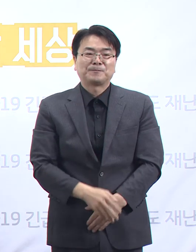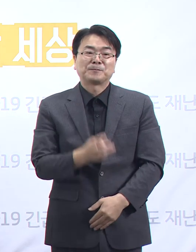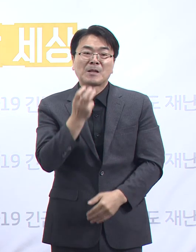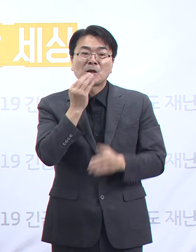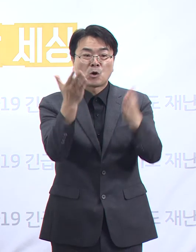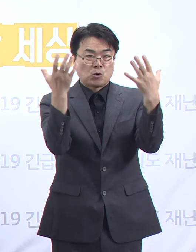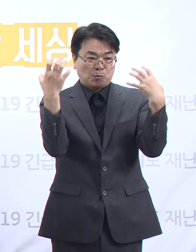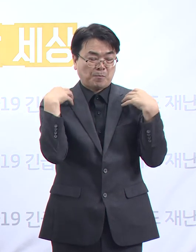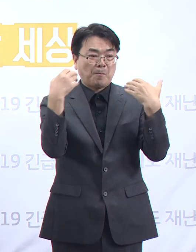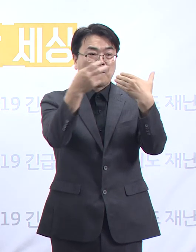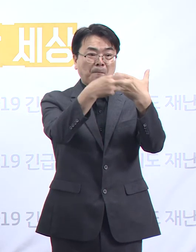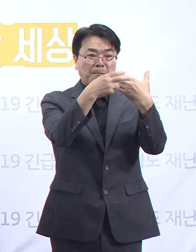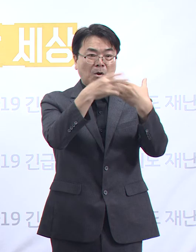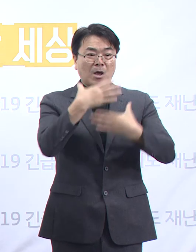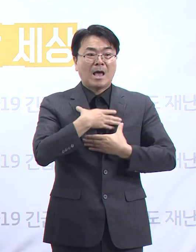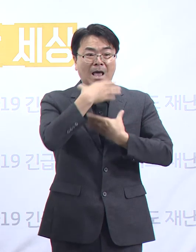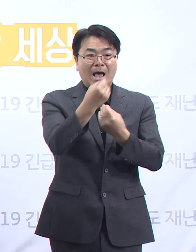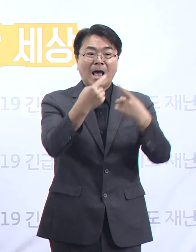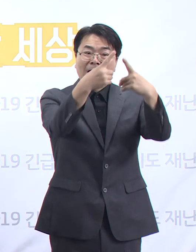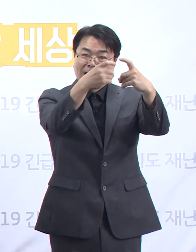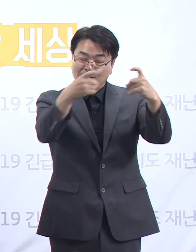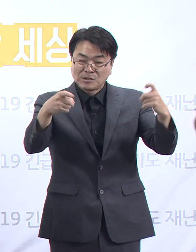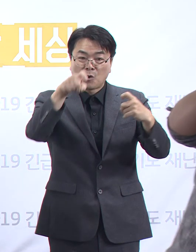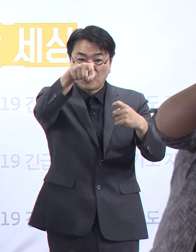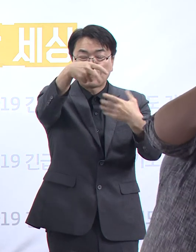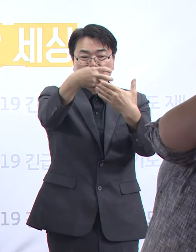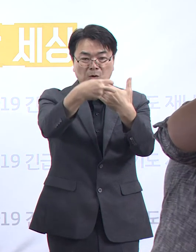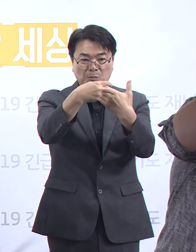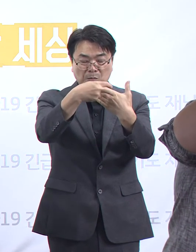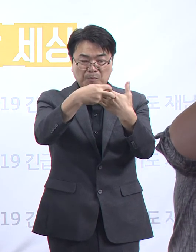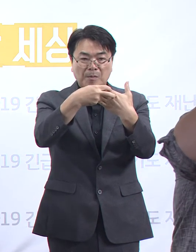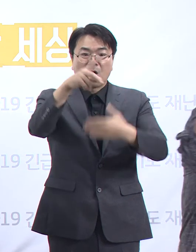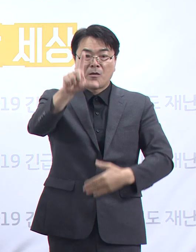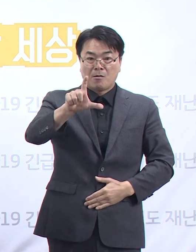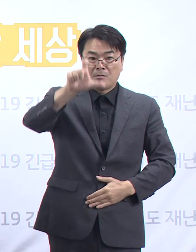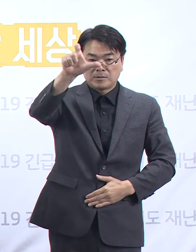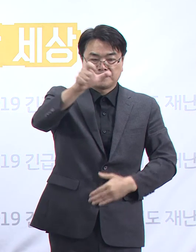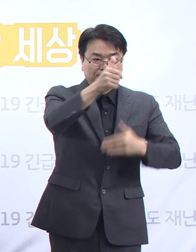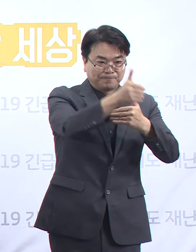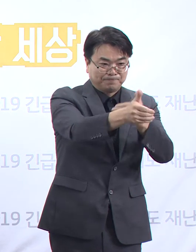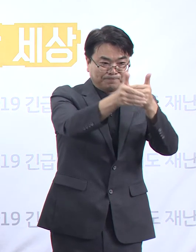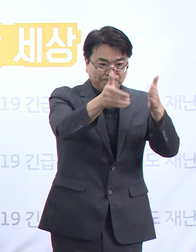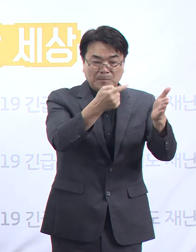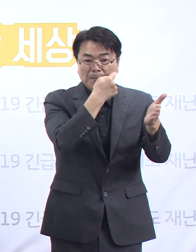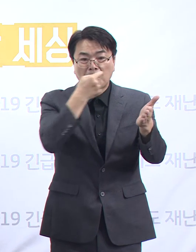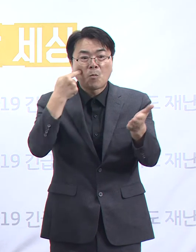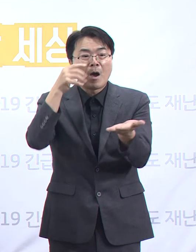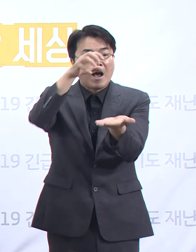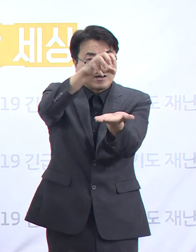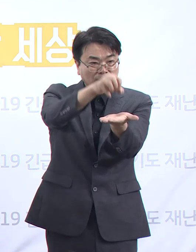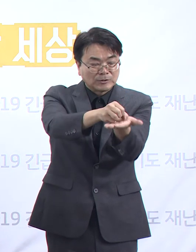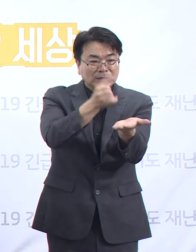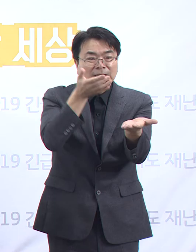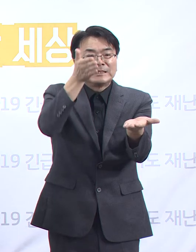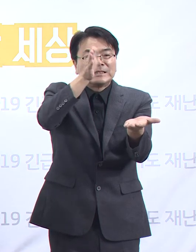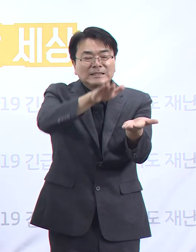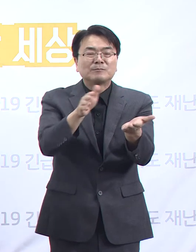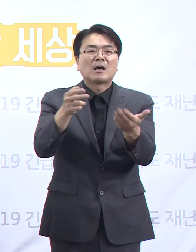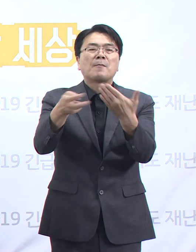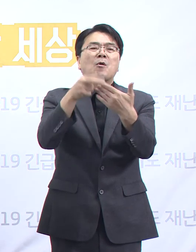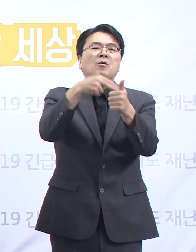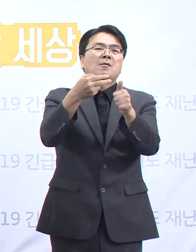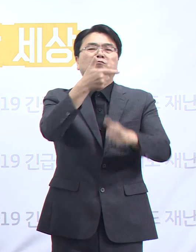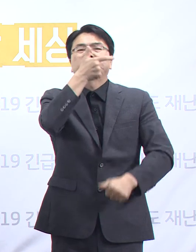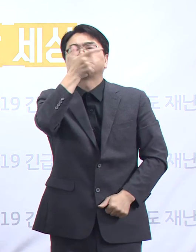안성병원은 15병상의 중환자 병상을 확보한 상태입니다. 하지만 전문 인력이 부족하여 7병상까지 운영